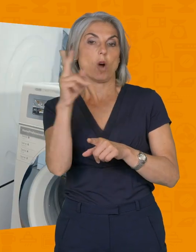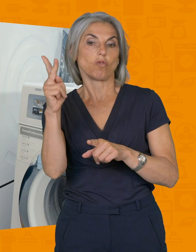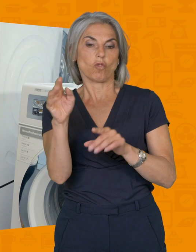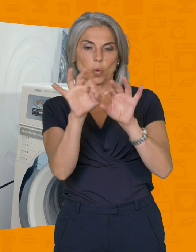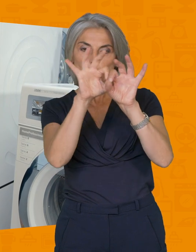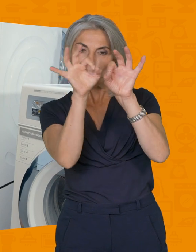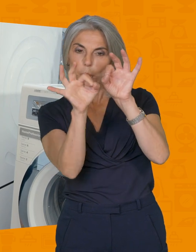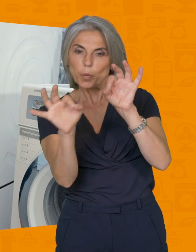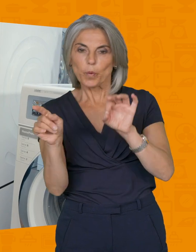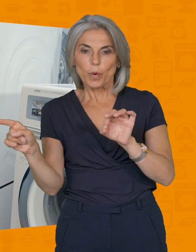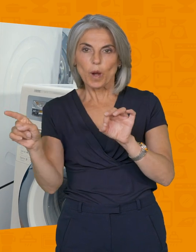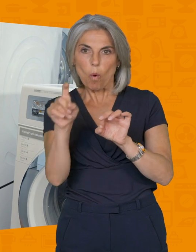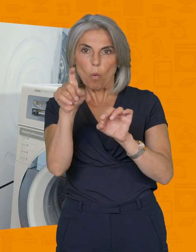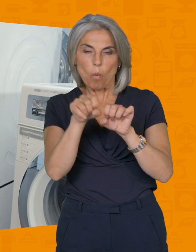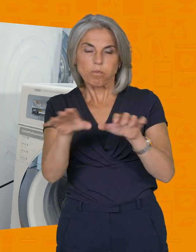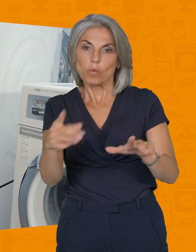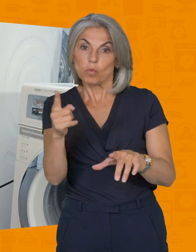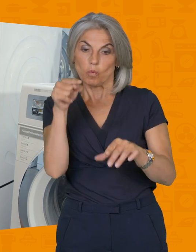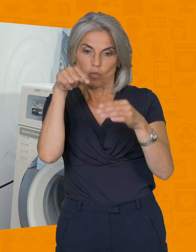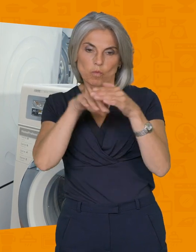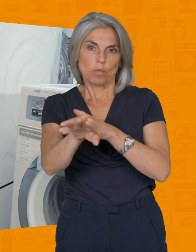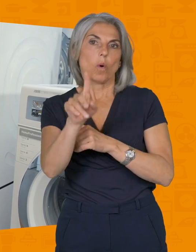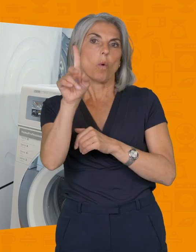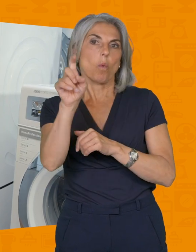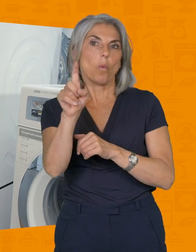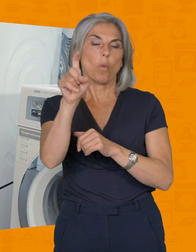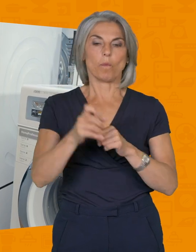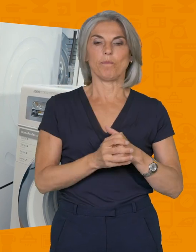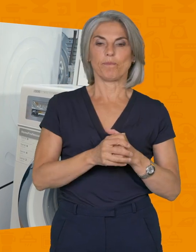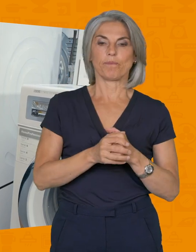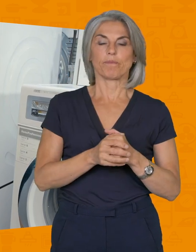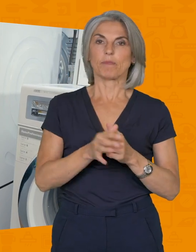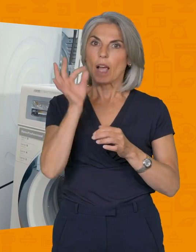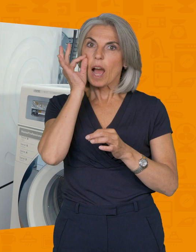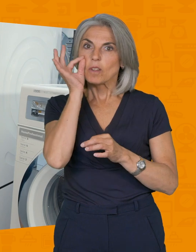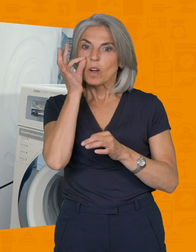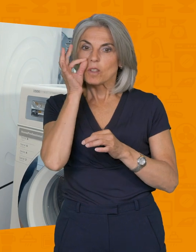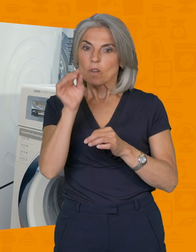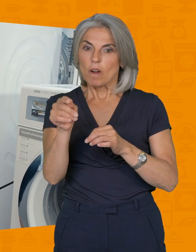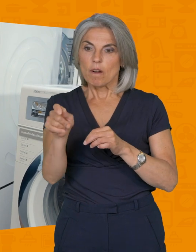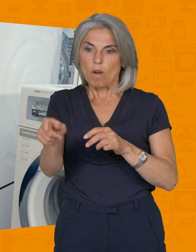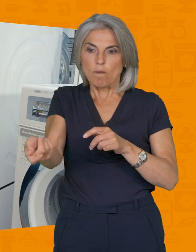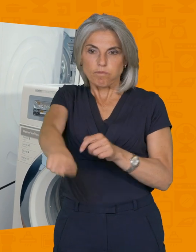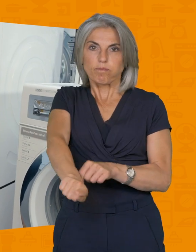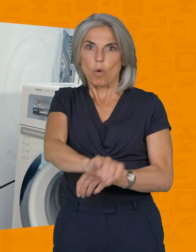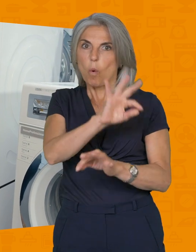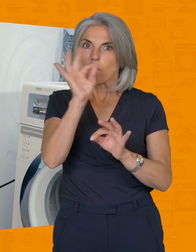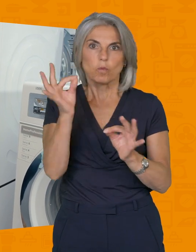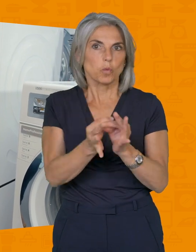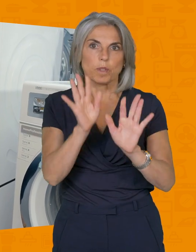qui sert à vider l'eau car vous avez toujours de l'eau à l'intérieur de votre lave-linge. Attention, ne dévissez jamais totalement d'un coup car vous